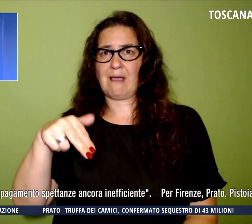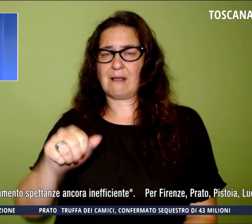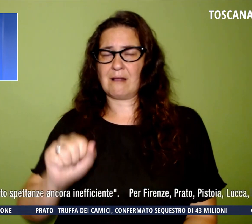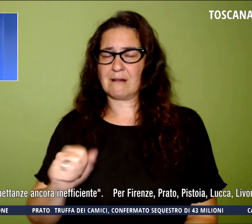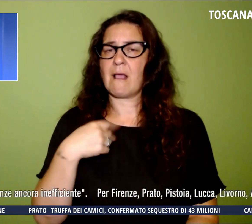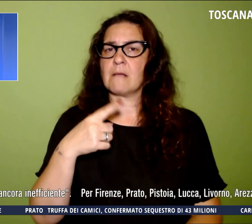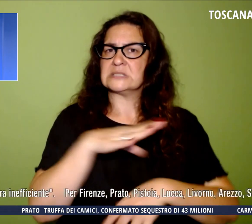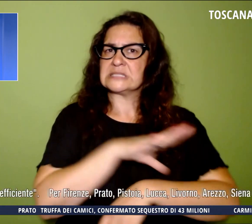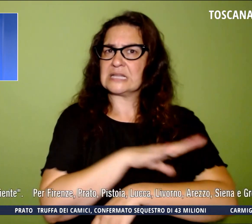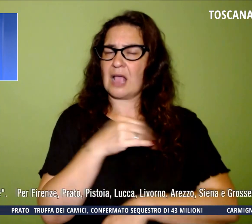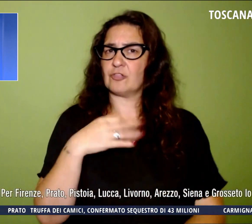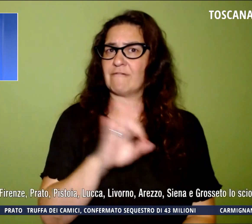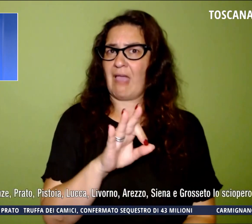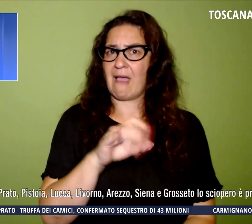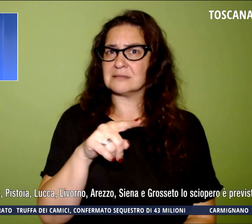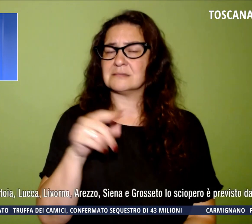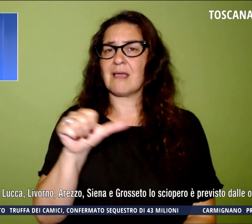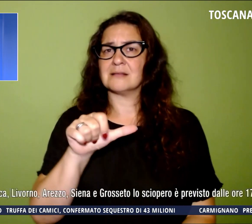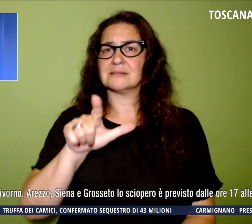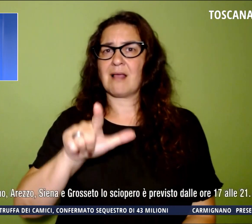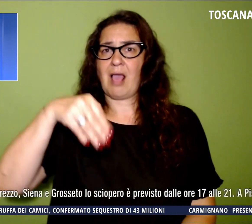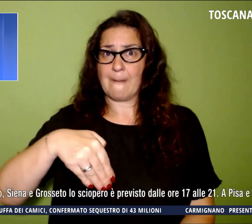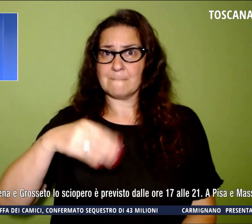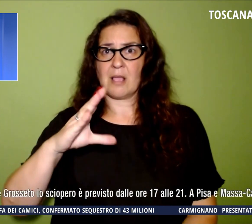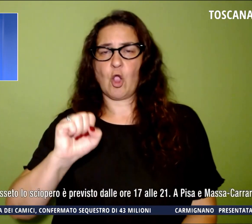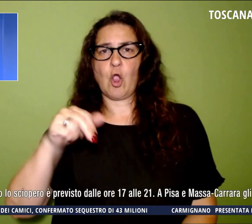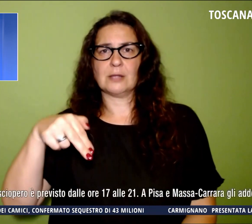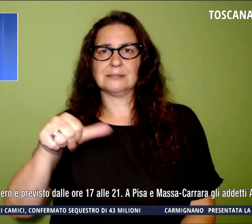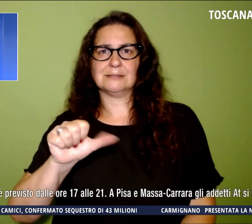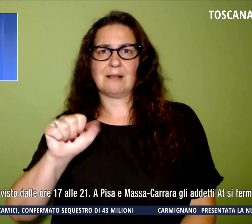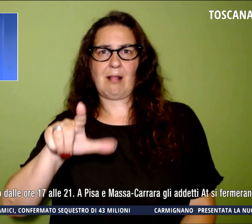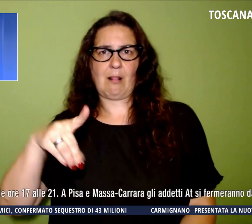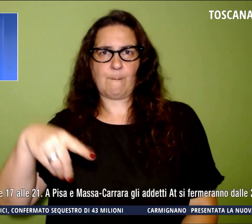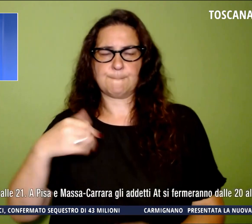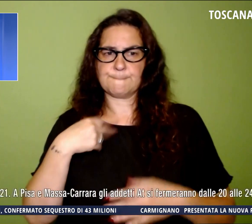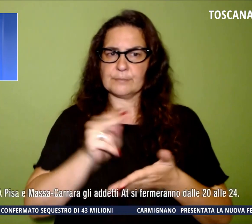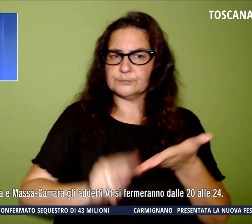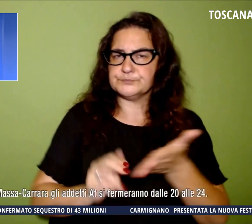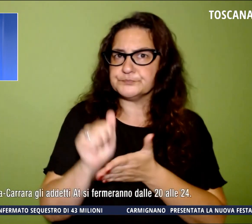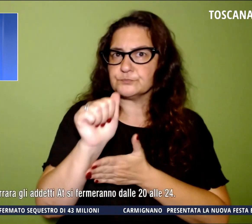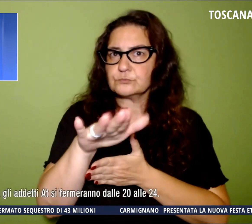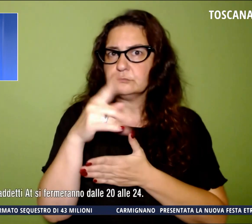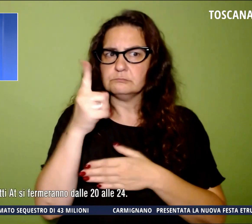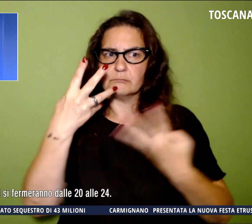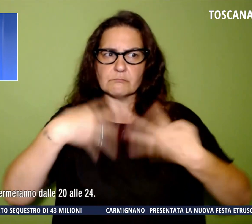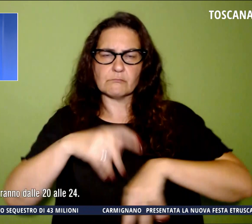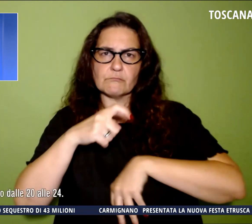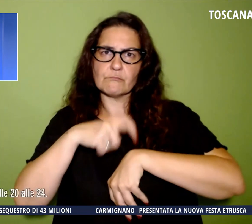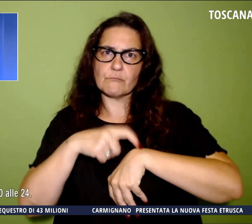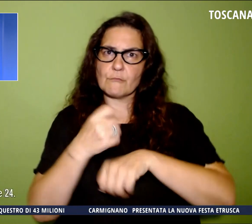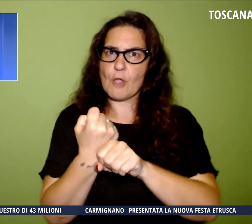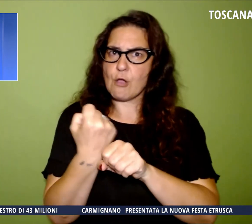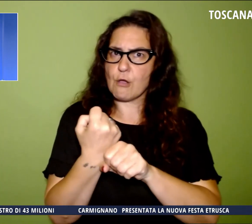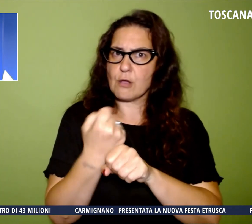denunciare, si legge in una nota, l'organizzazione dell'orario di lavoro non efficiente, la